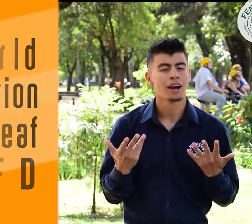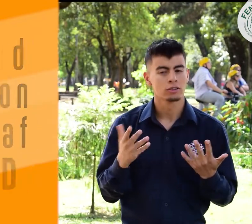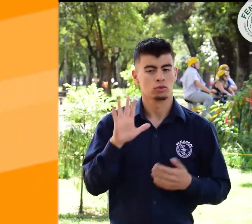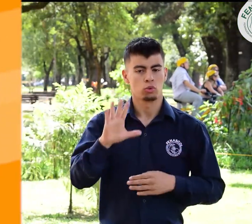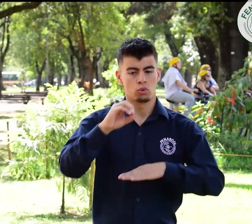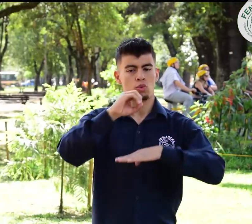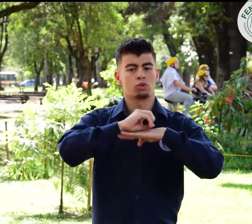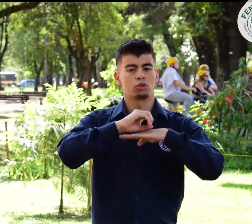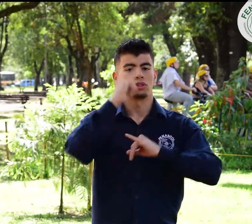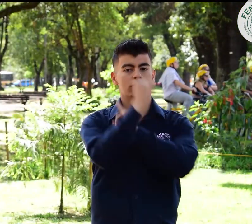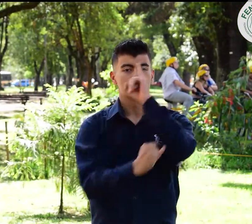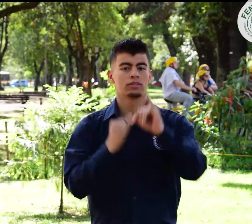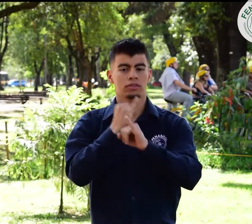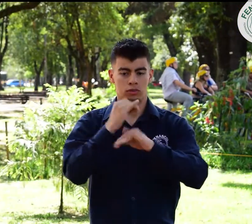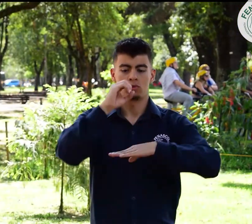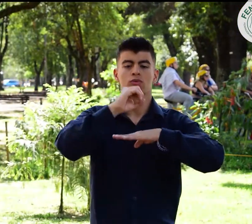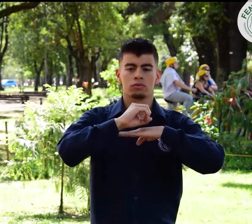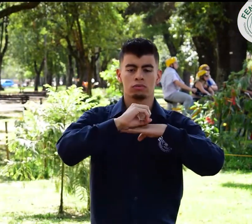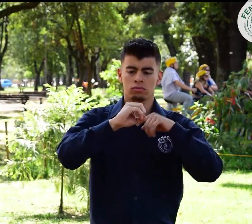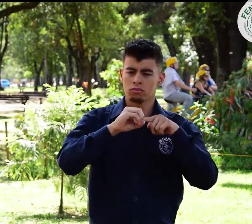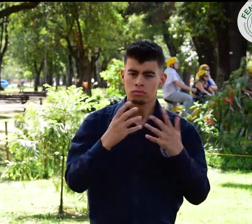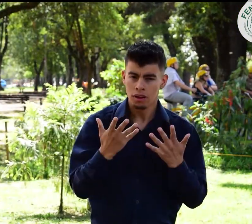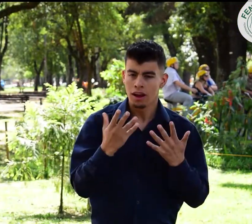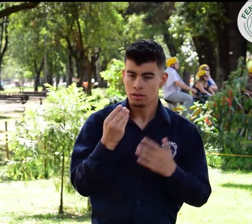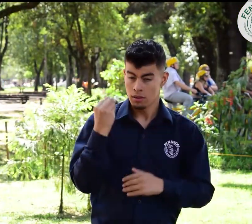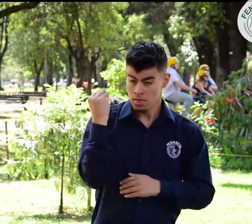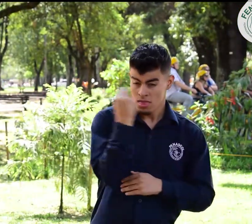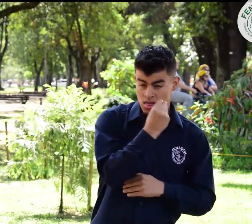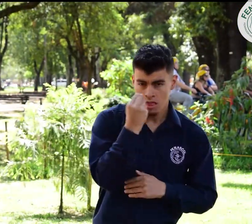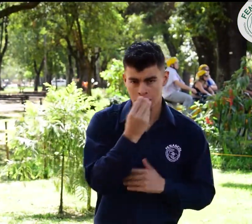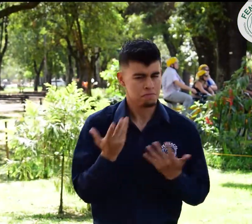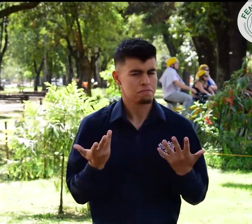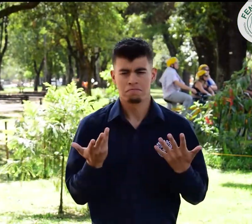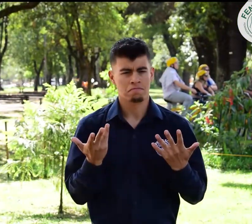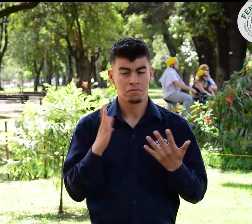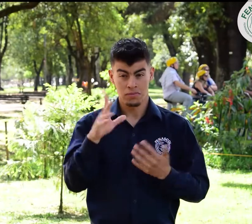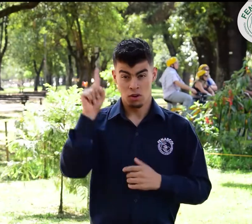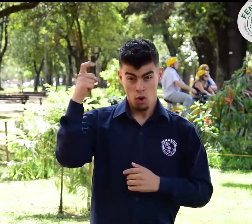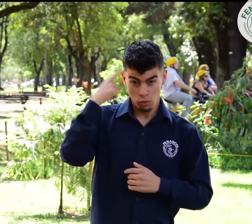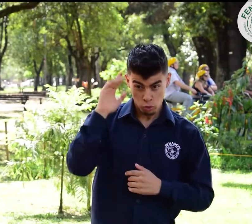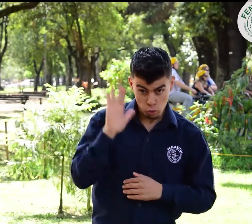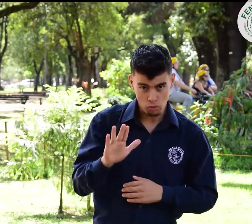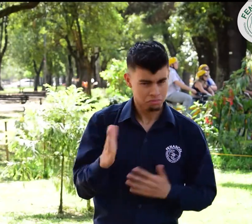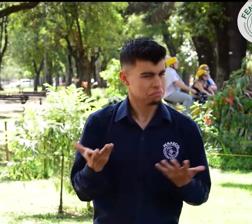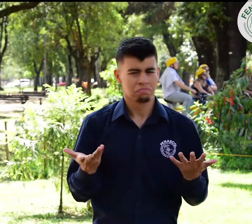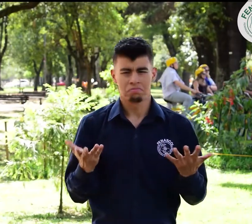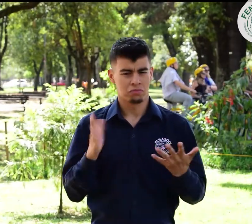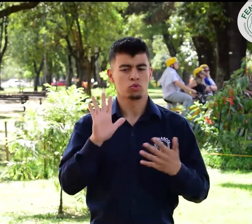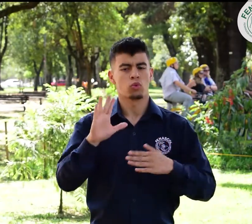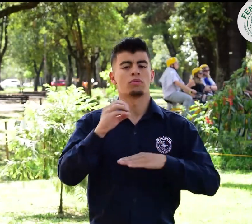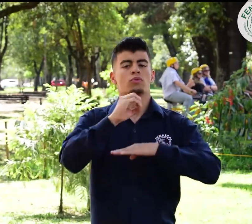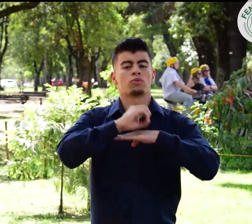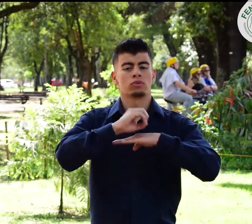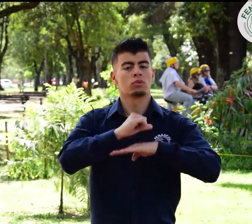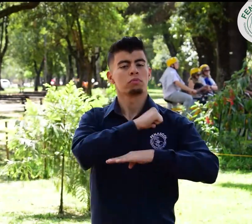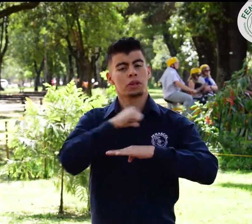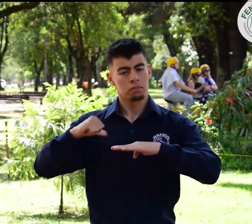deaf es una organización internacional sin ánimo de lucro no gubernamental es una organización